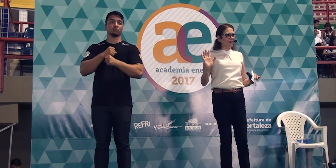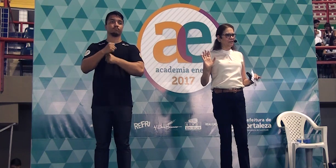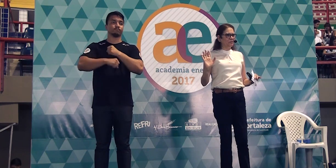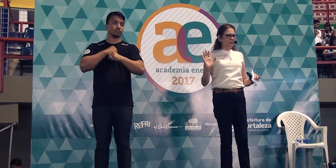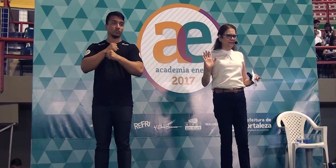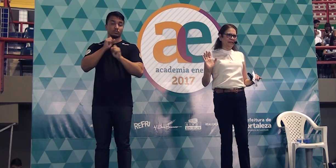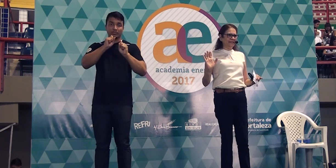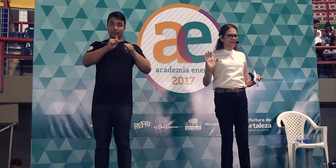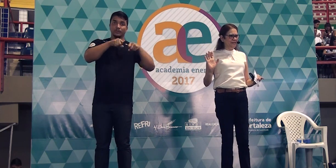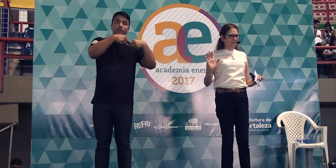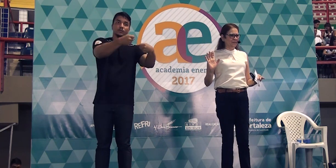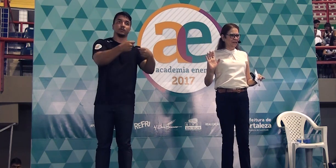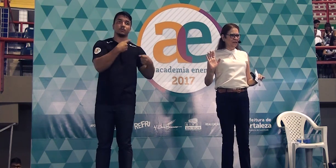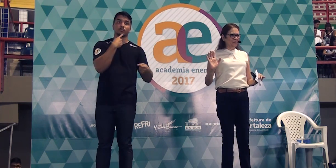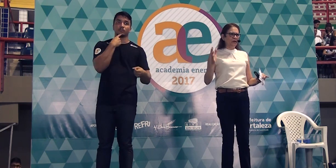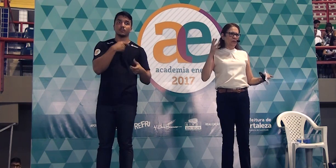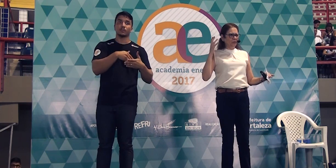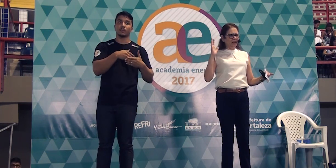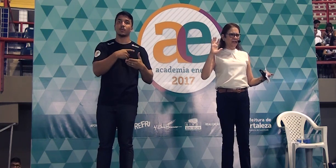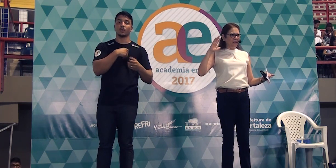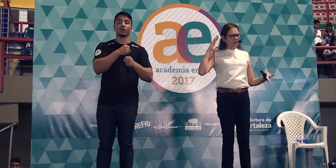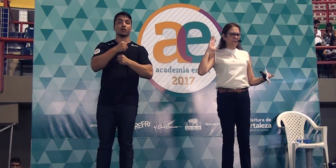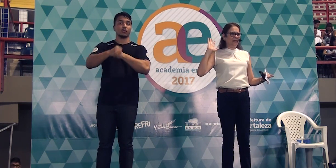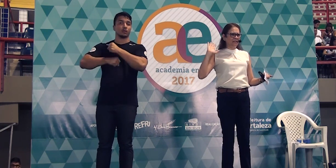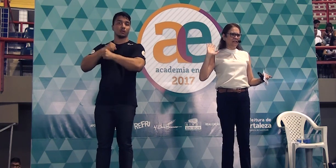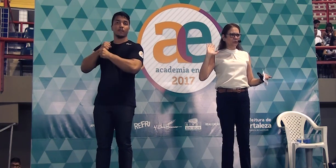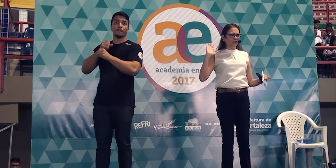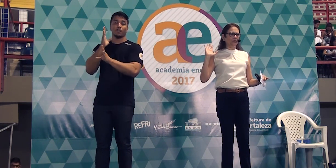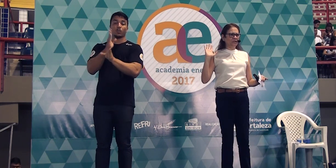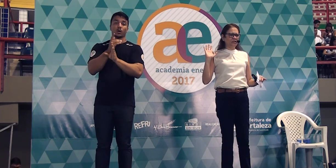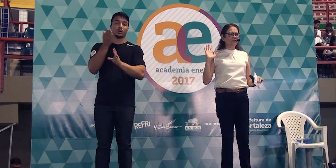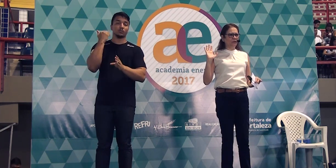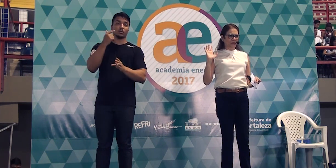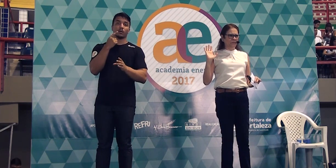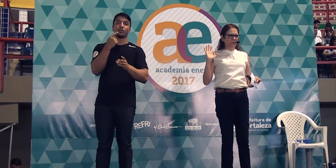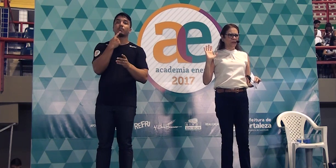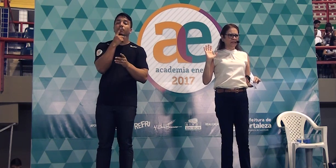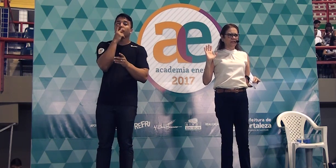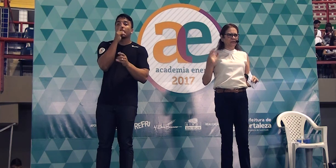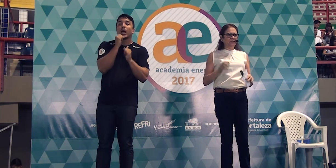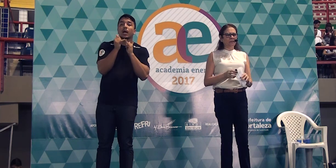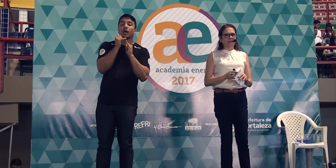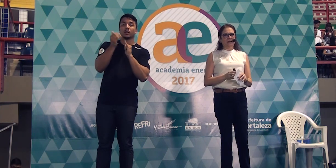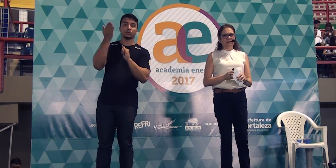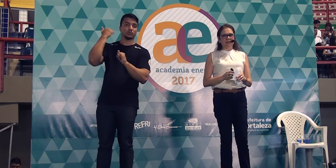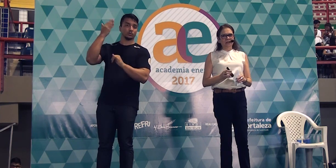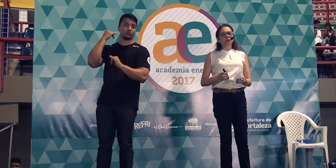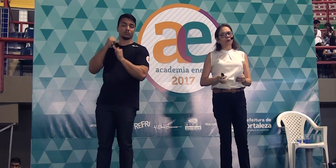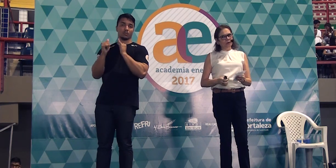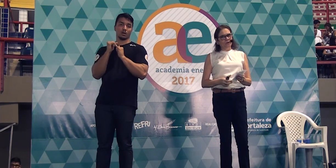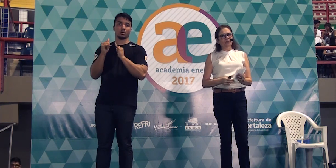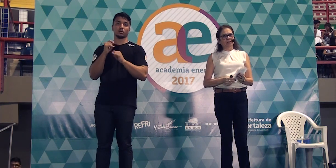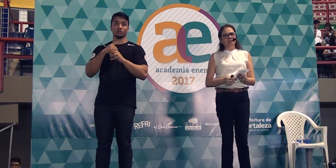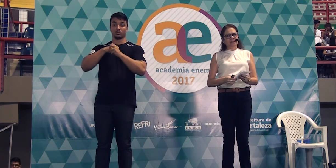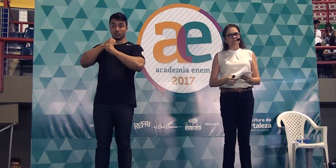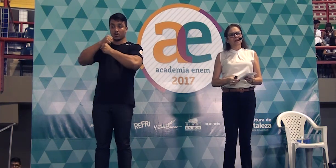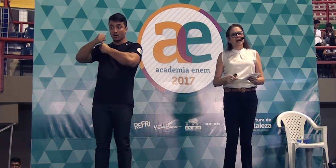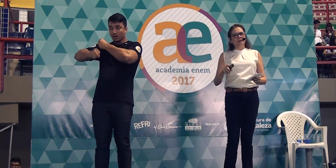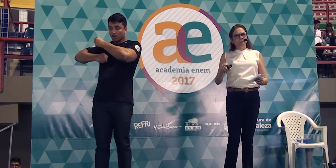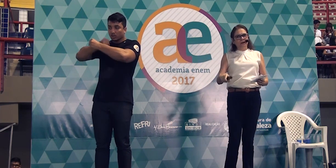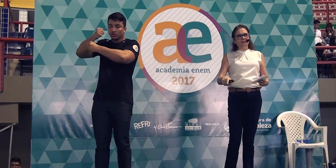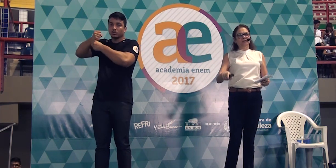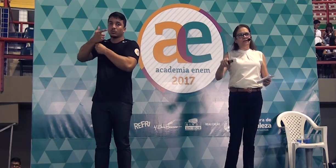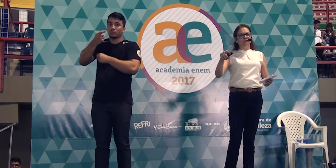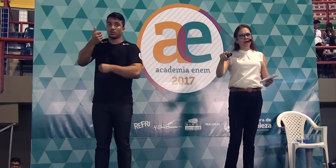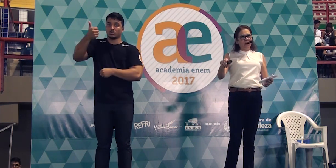esforçar ao máximo para passar nesse ano, porque o modelo ainda é bem parecido com tudo que já foi, com as edições passadas. No ano que vem, sim,